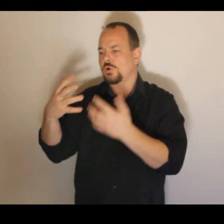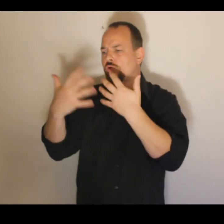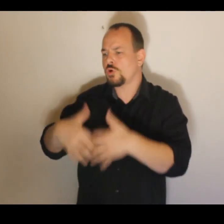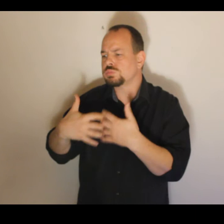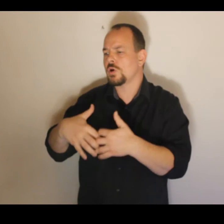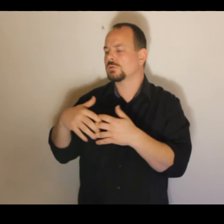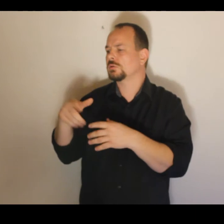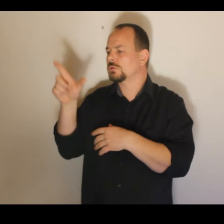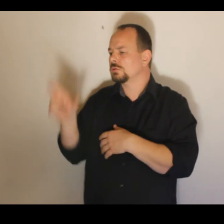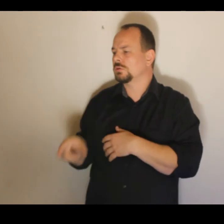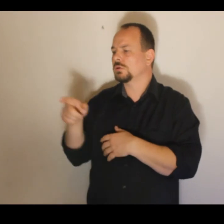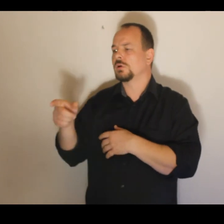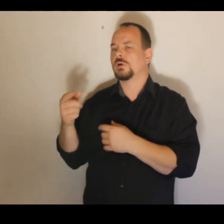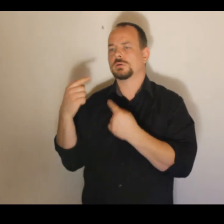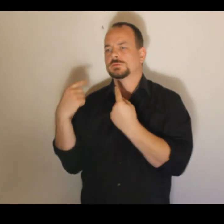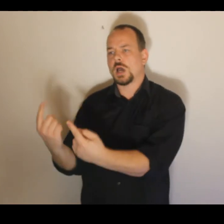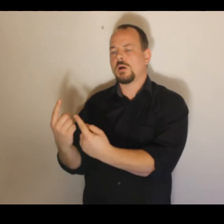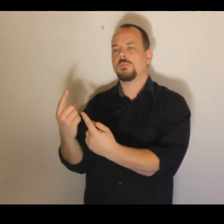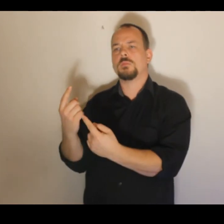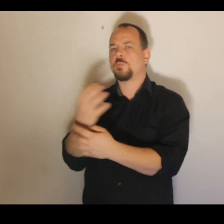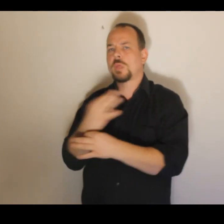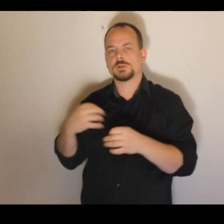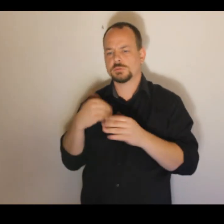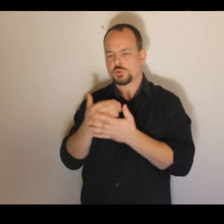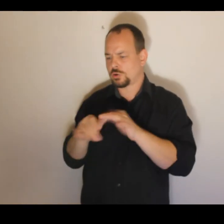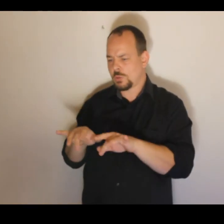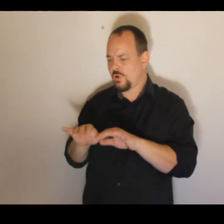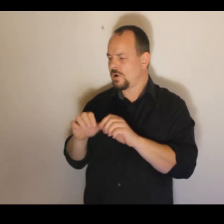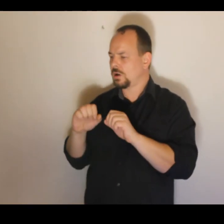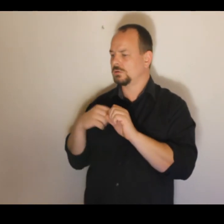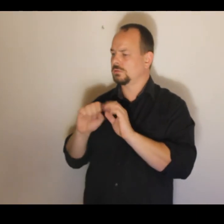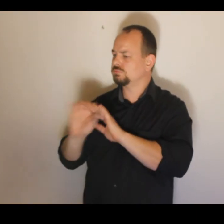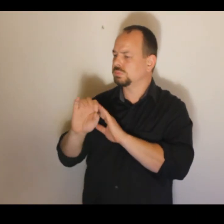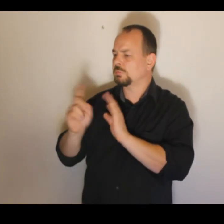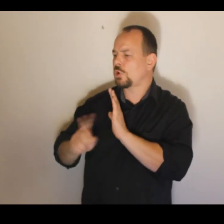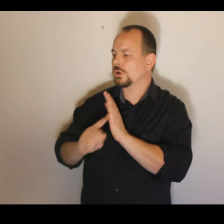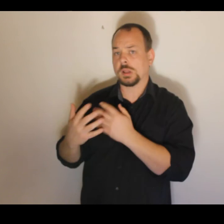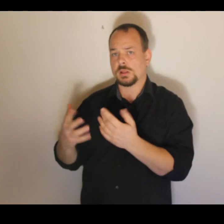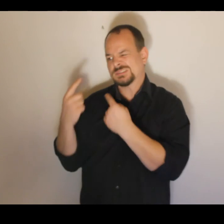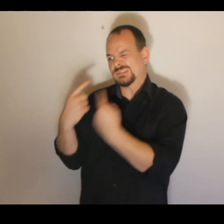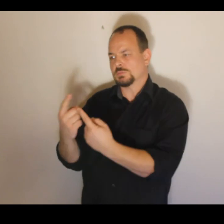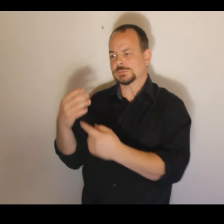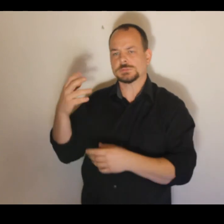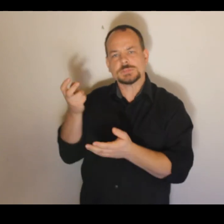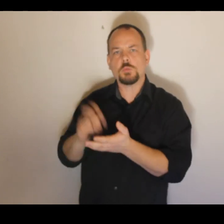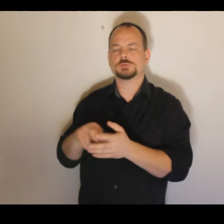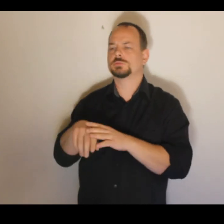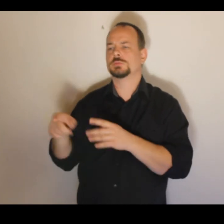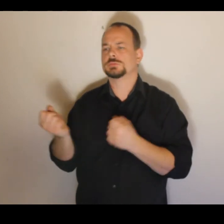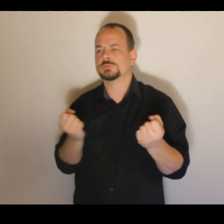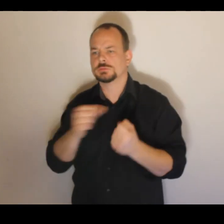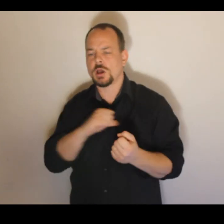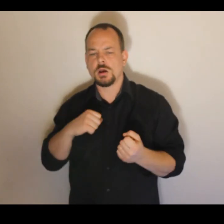jsou vybaveny schopností se učit, adaptovat se na konkrétní podmínky. Takže oni se postupně, velmi rychle, vedle vás